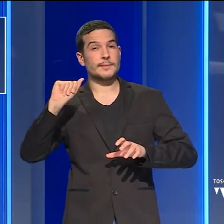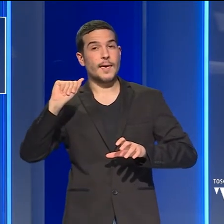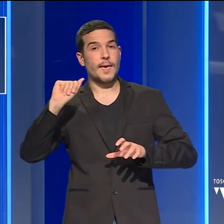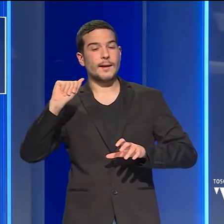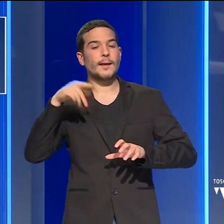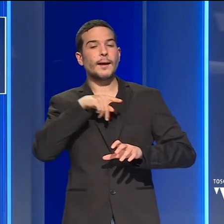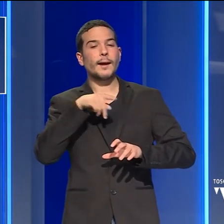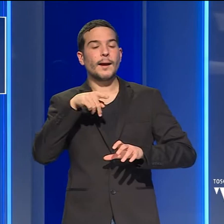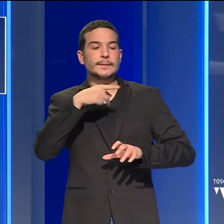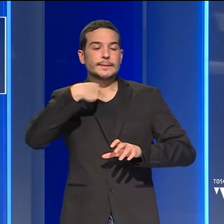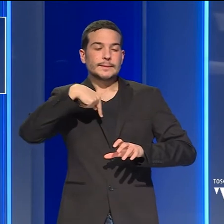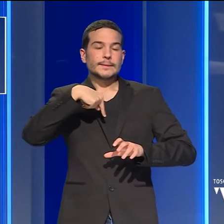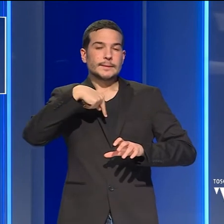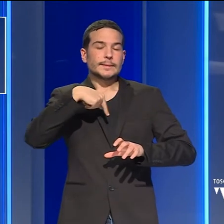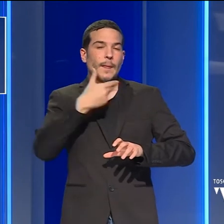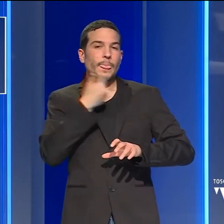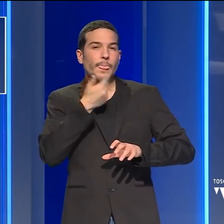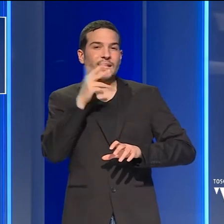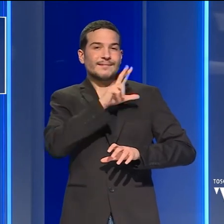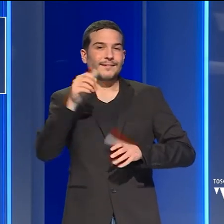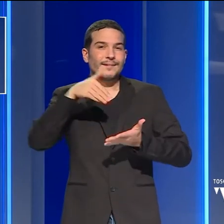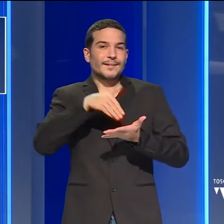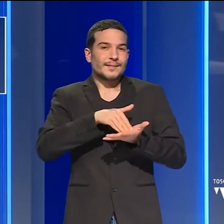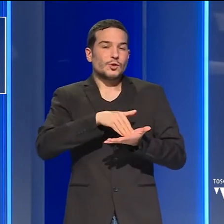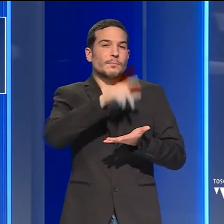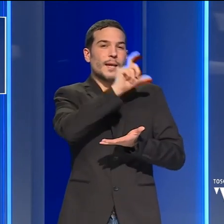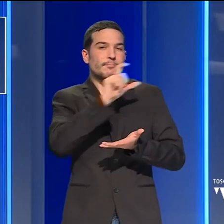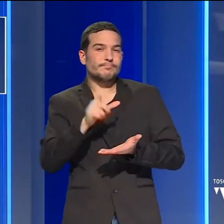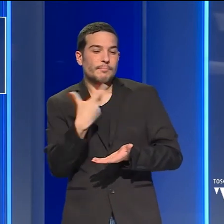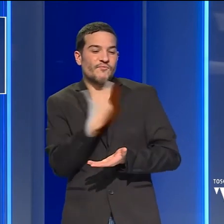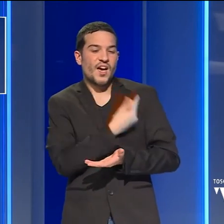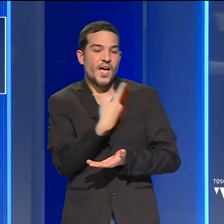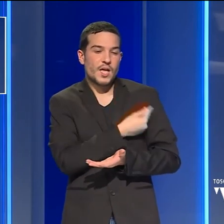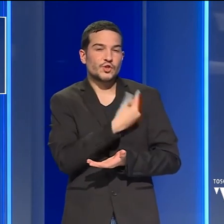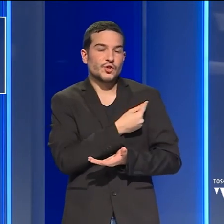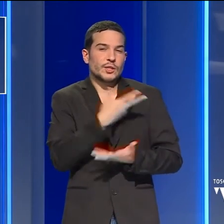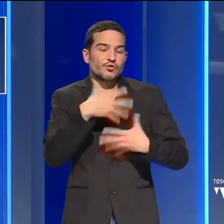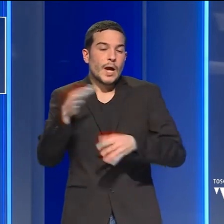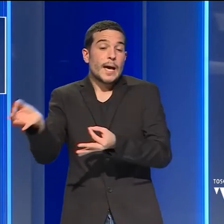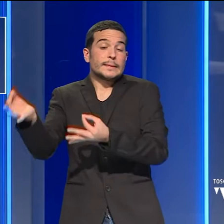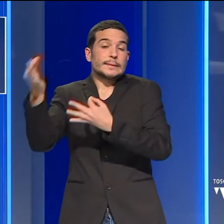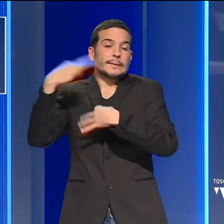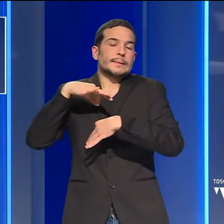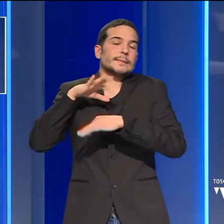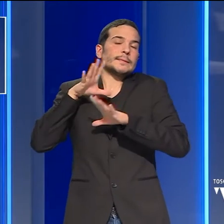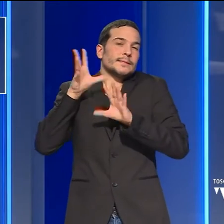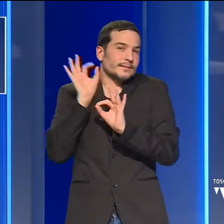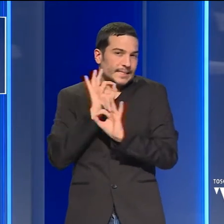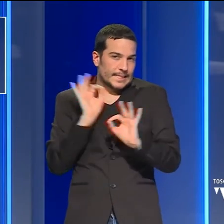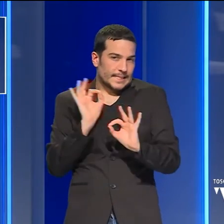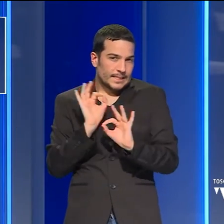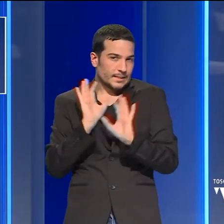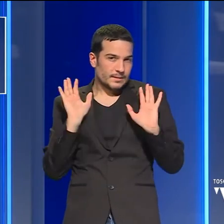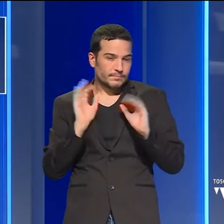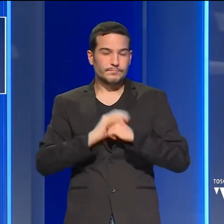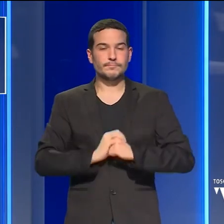ci mancano almeno 300.000 dosi di vaccino che avremmo dovuto ricevere e che non abbiamo ricevuto.